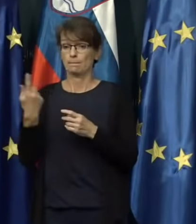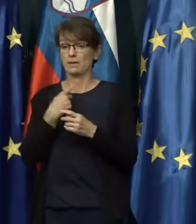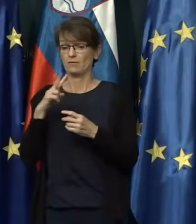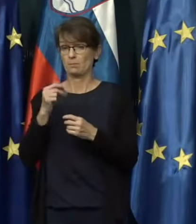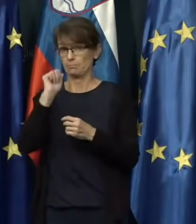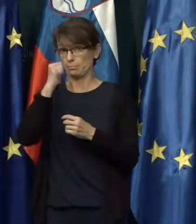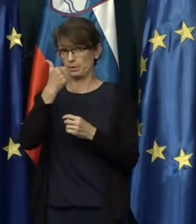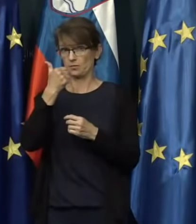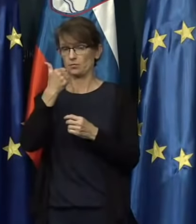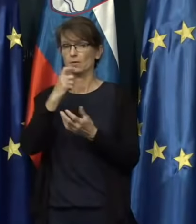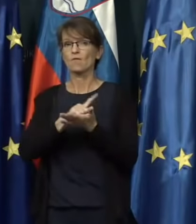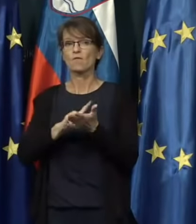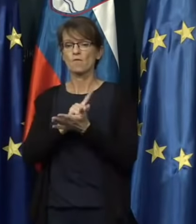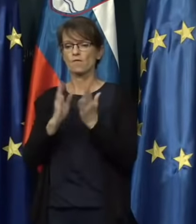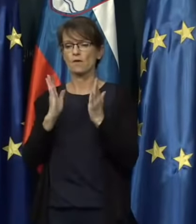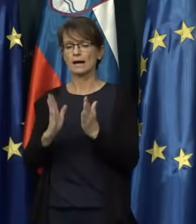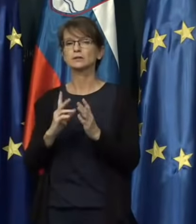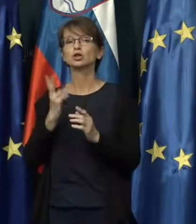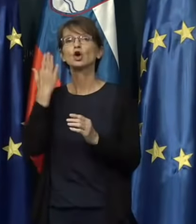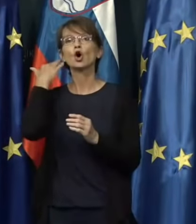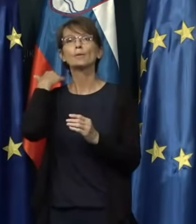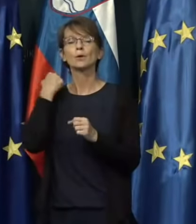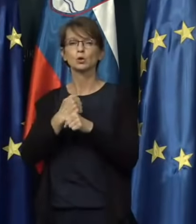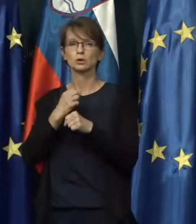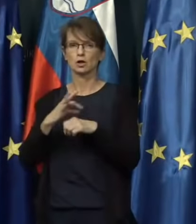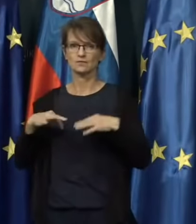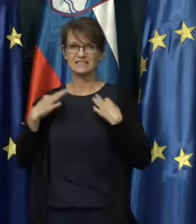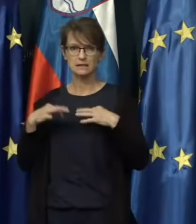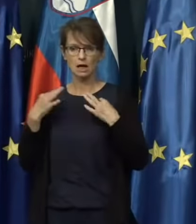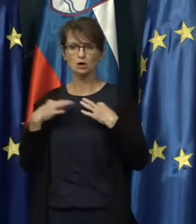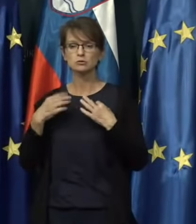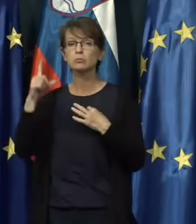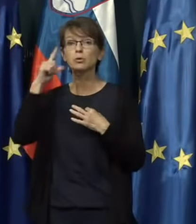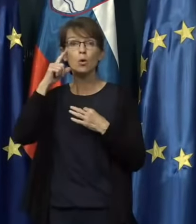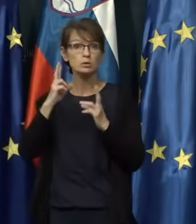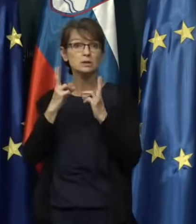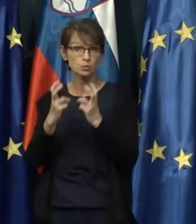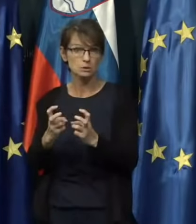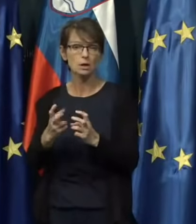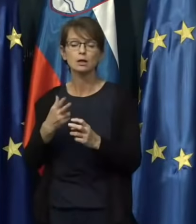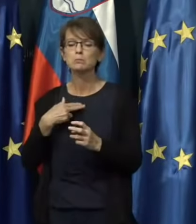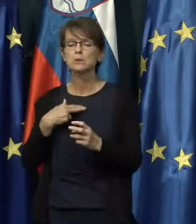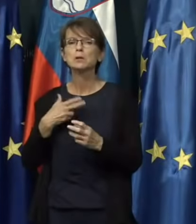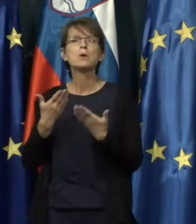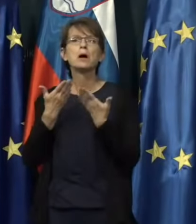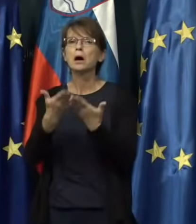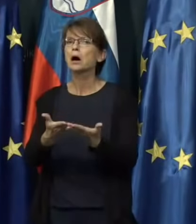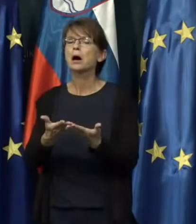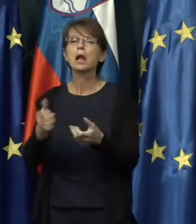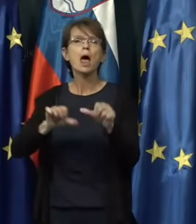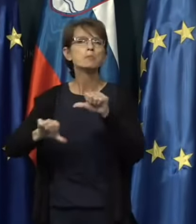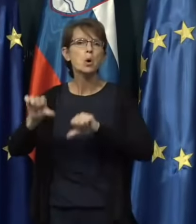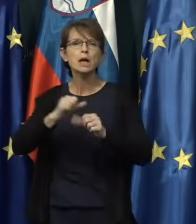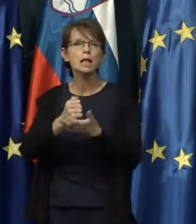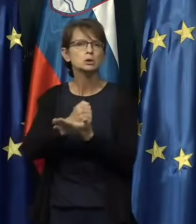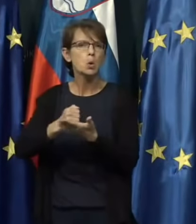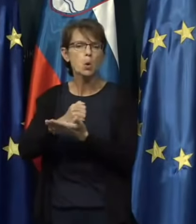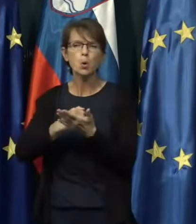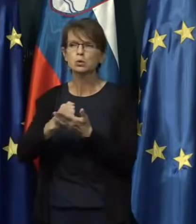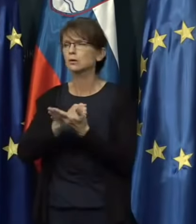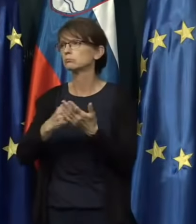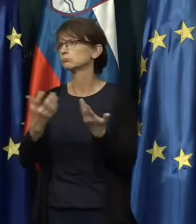prvi fazi, ko je bilo tudi delo v zdravstvu, v večji mili zaustavljeno, imeli na razpolagu laboratorije praktično